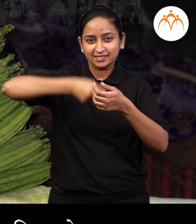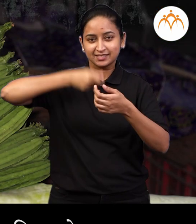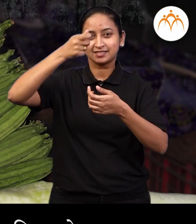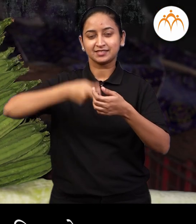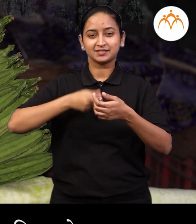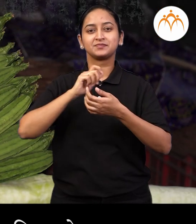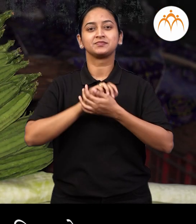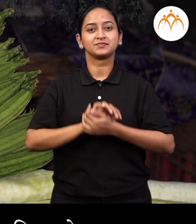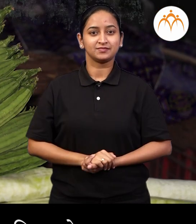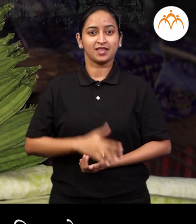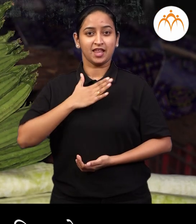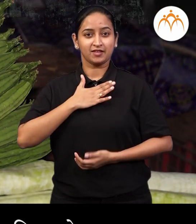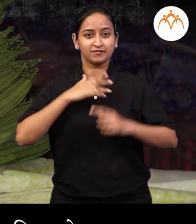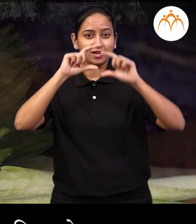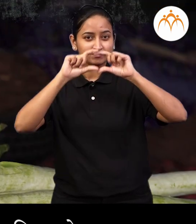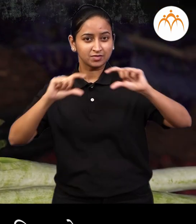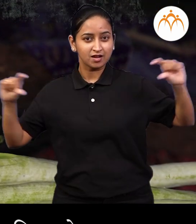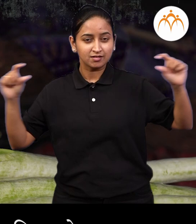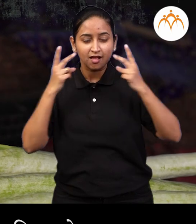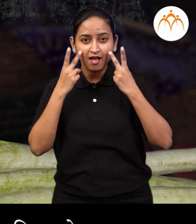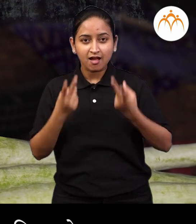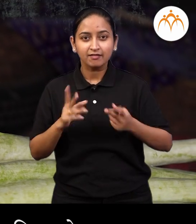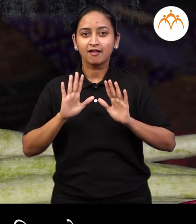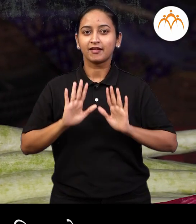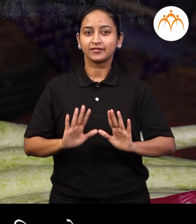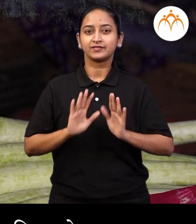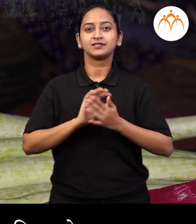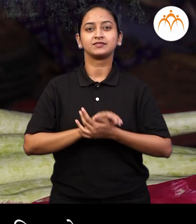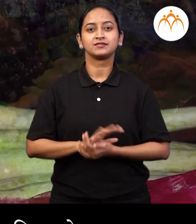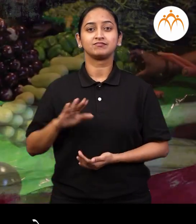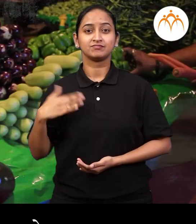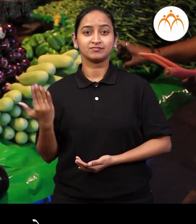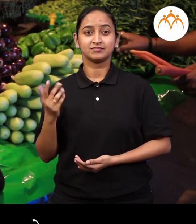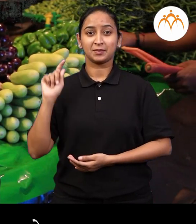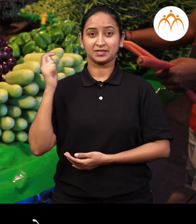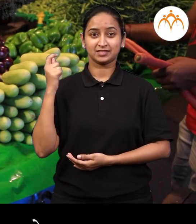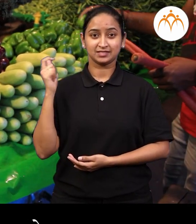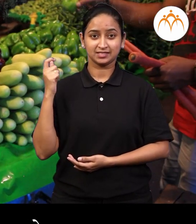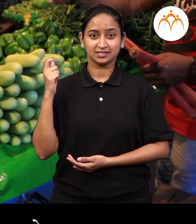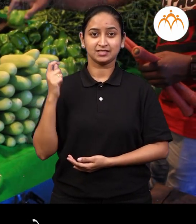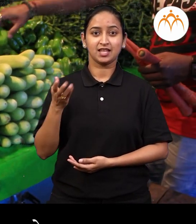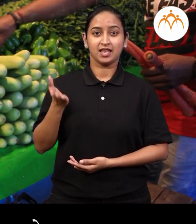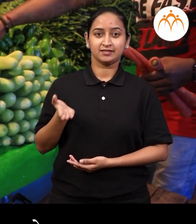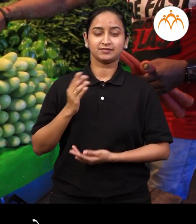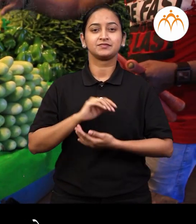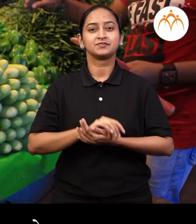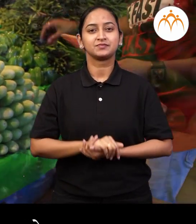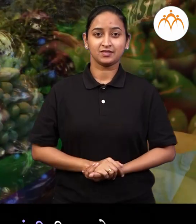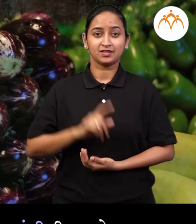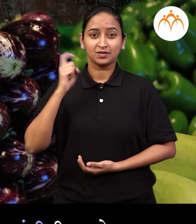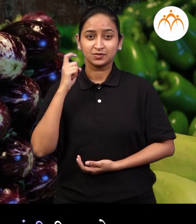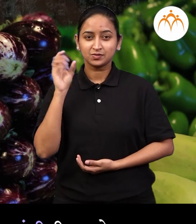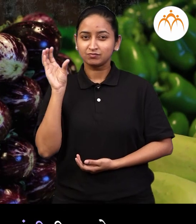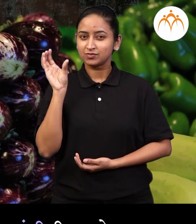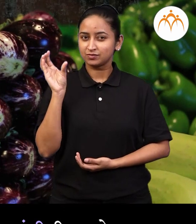दोडका आणी पडवर दिस्तायत या बाजुला वांगी आहेत